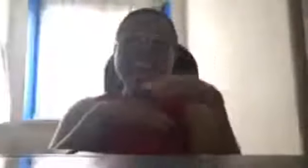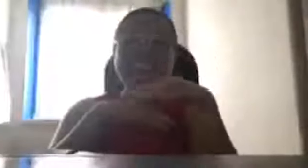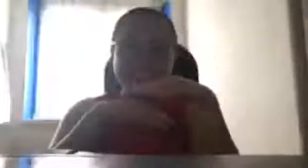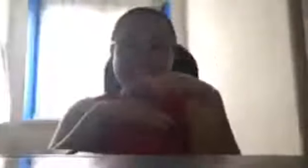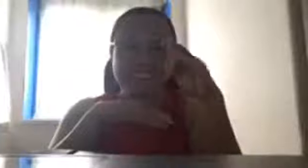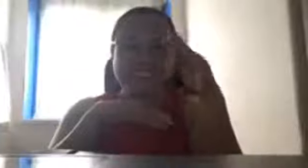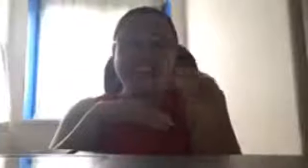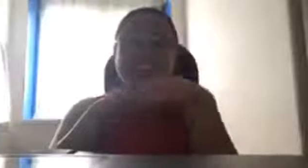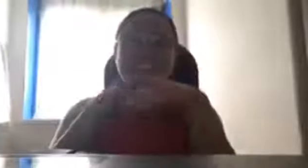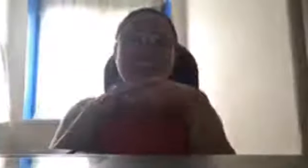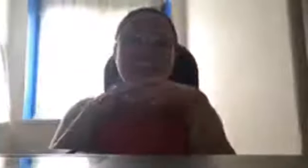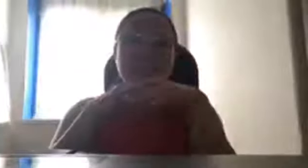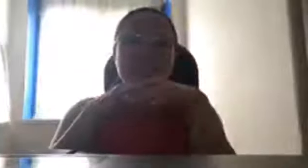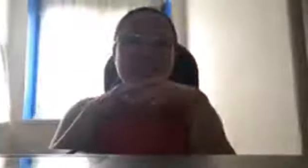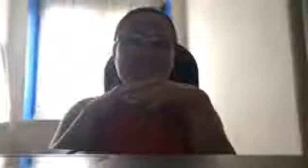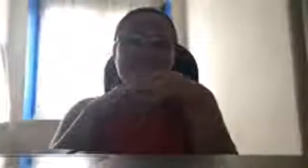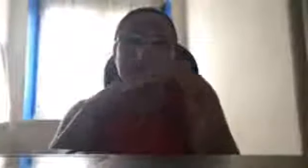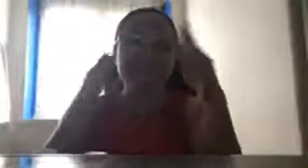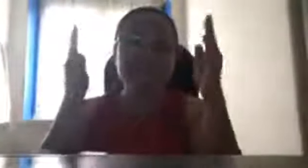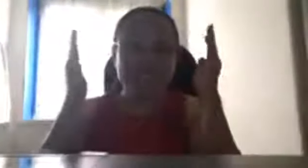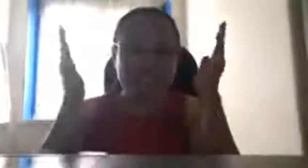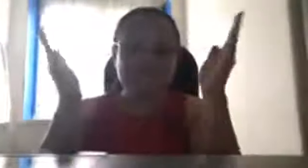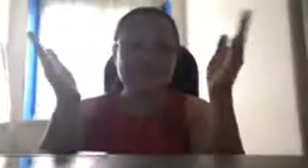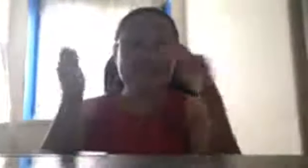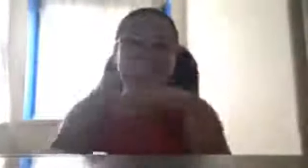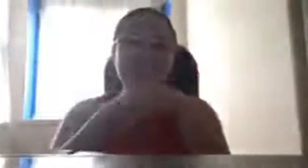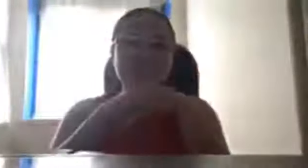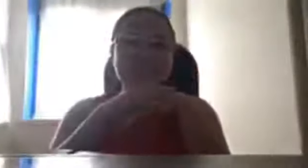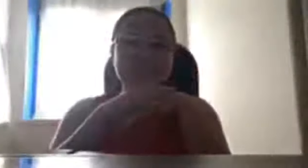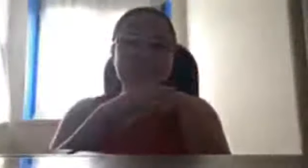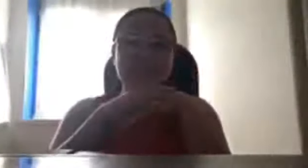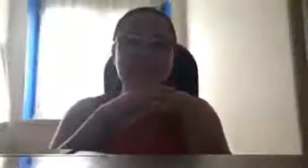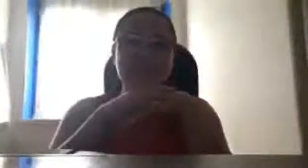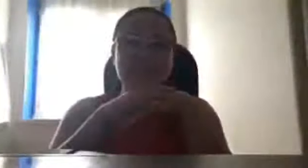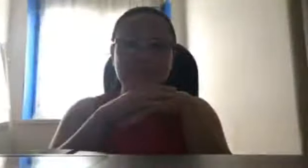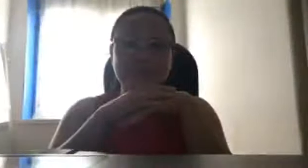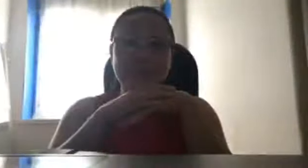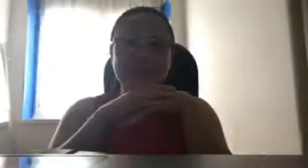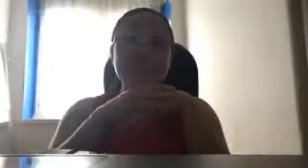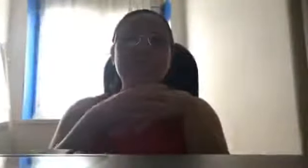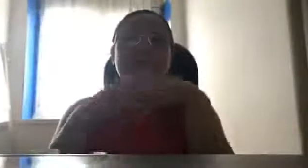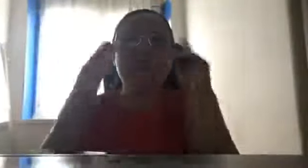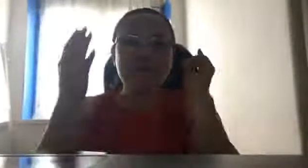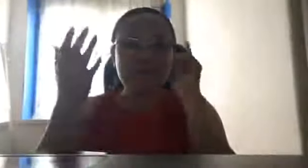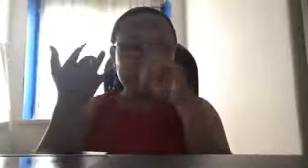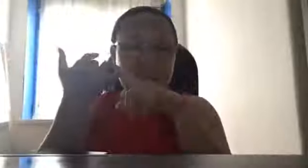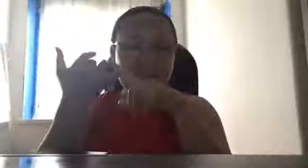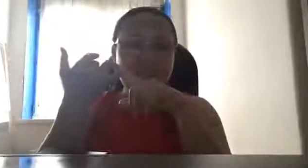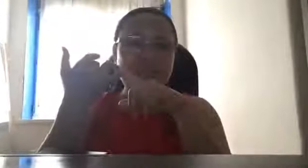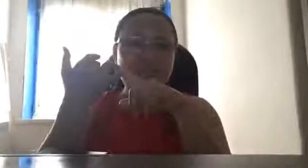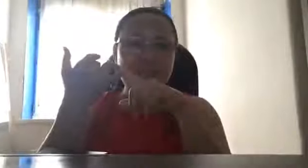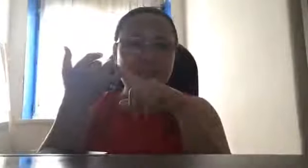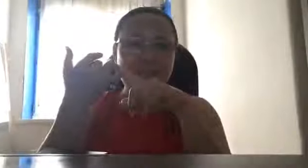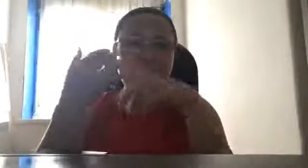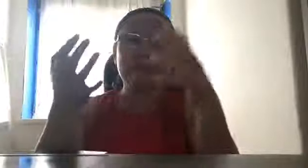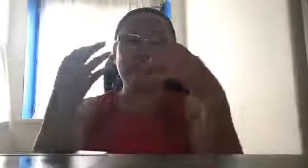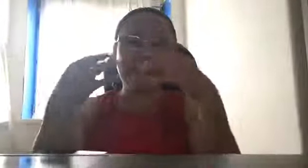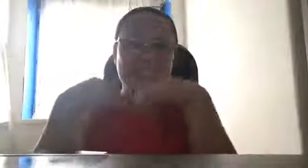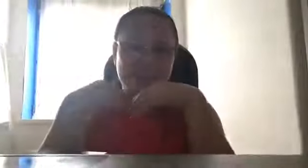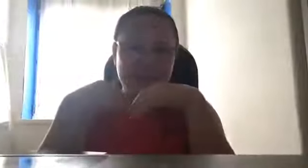Sasali ako dyan sa inyo, pero, wag kayo mag-i-inpei sa kabundong kan. Una, ang gagawin nyo, katulad sa ginawa